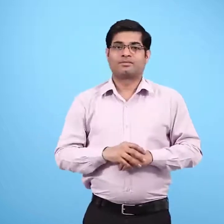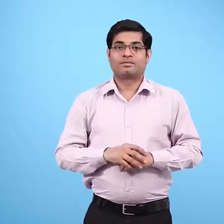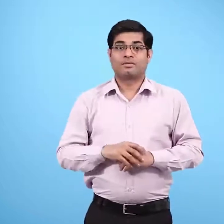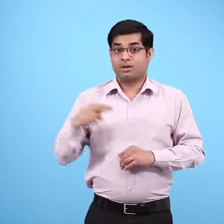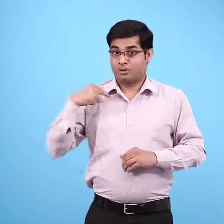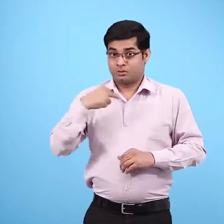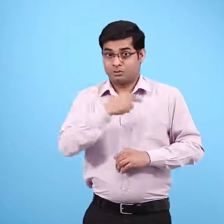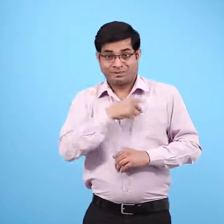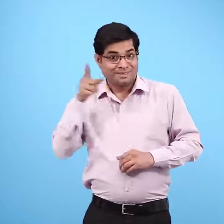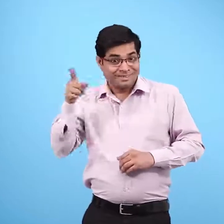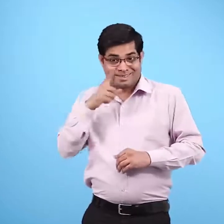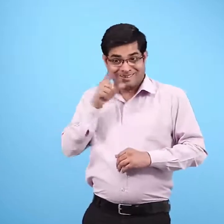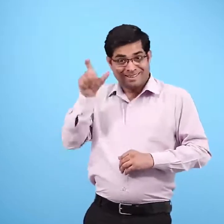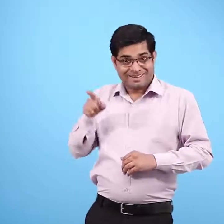डॉक्टर आंटी ने उसे कहा